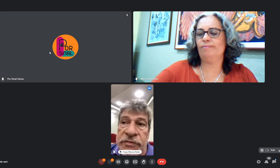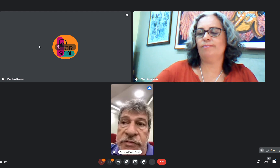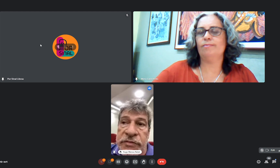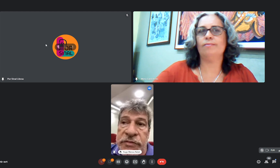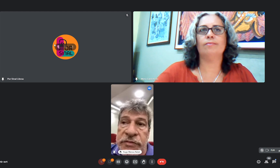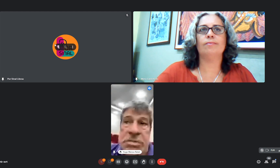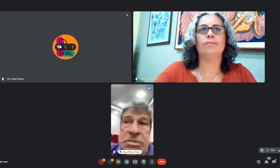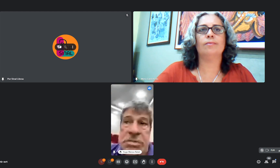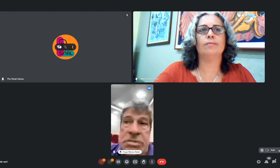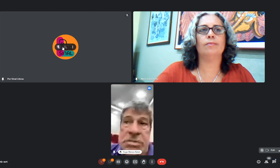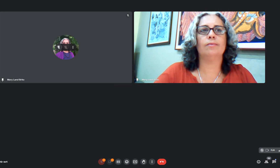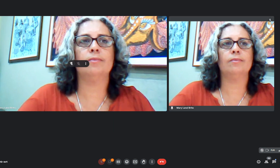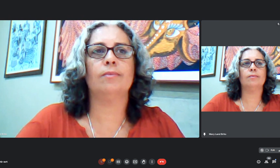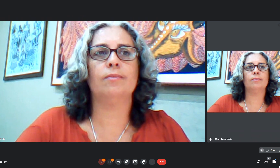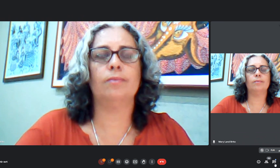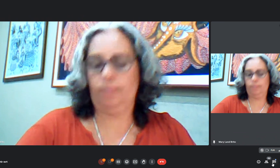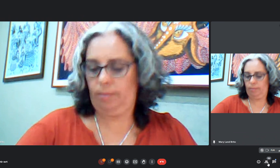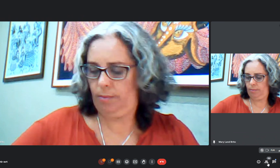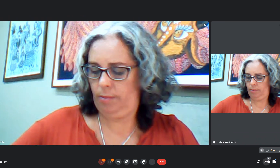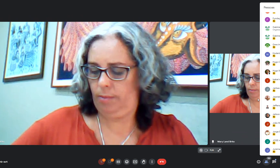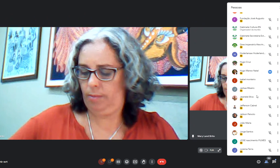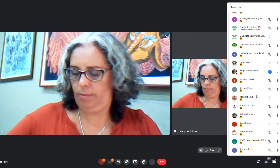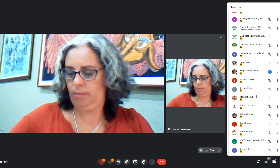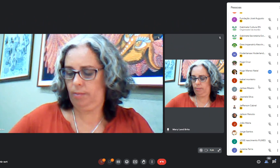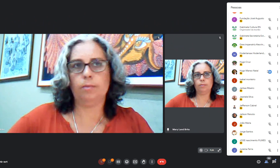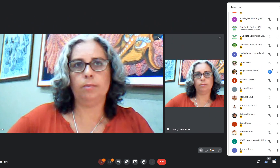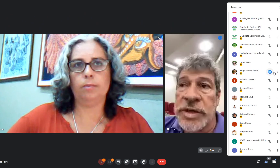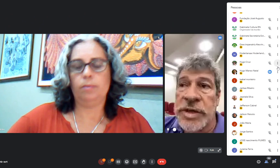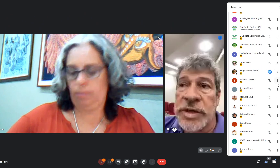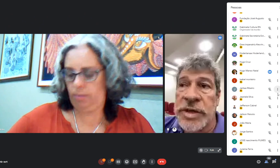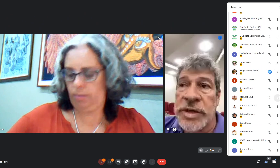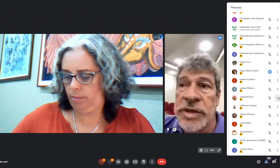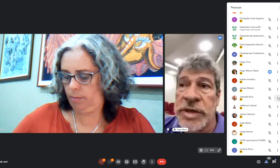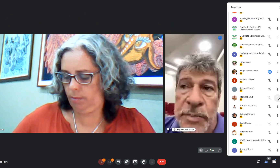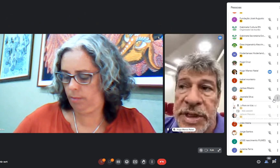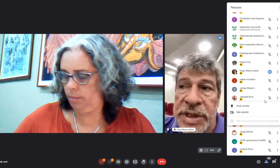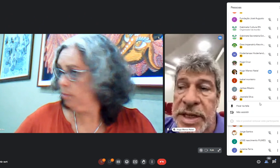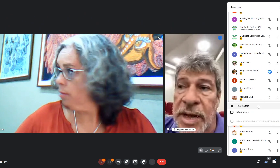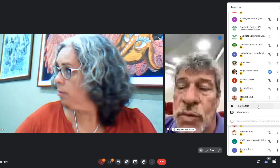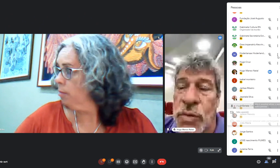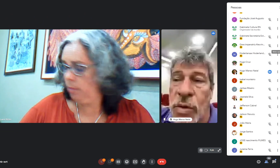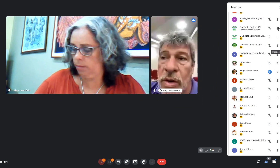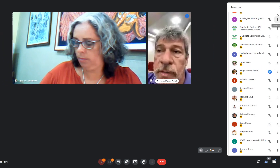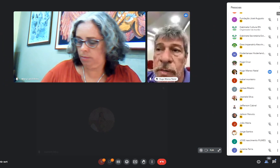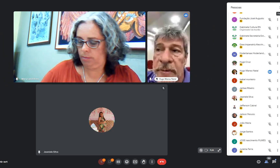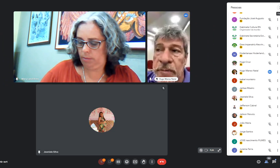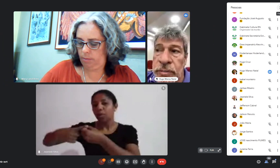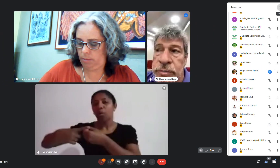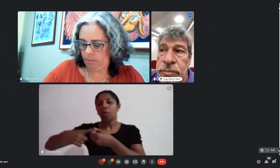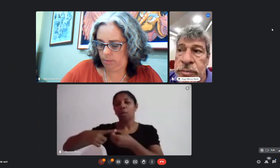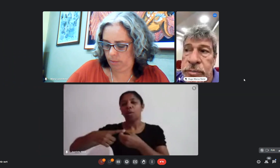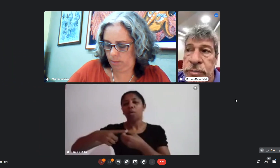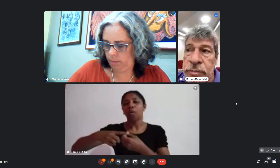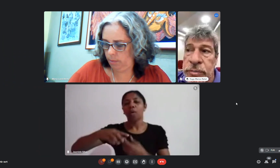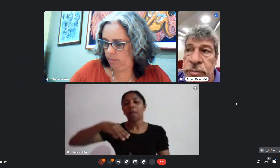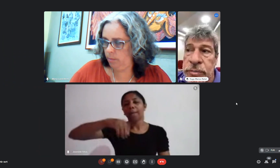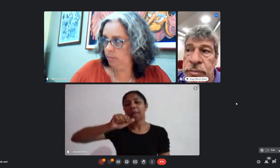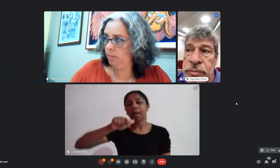uma coisa no interior particularmente conheço um pouco do carnaval do interior de Macau de Apodi de Caicó